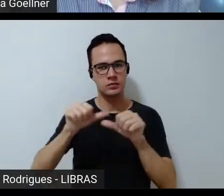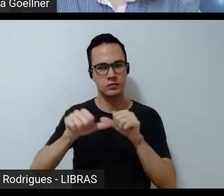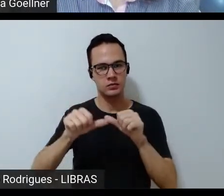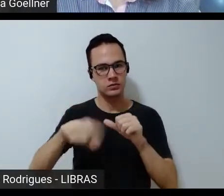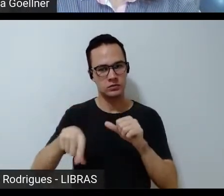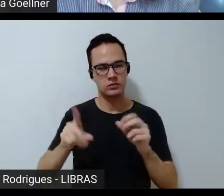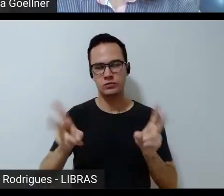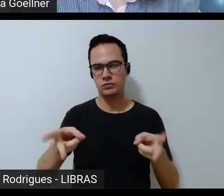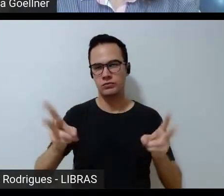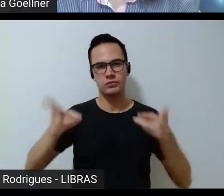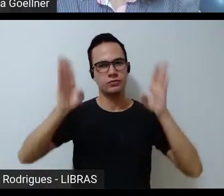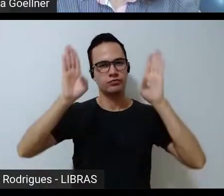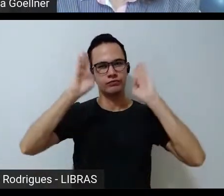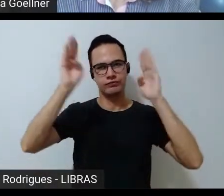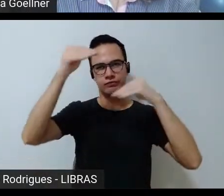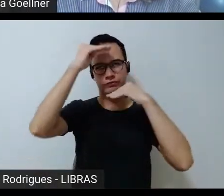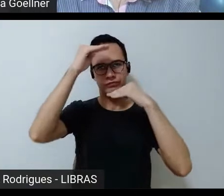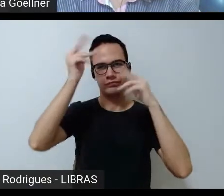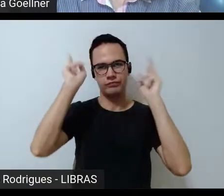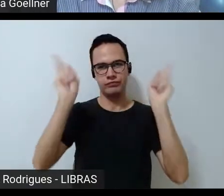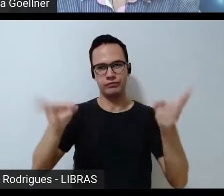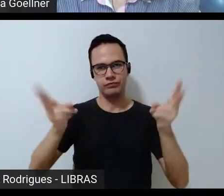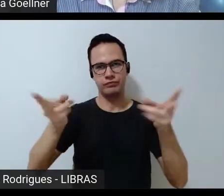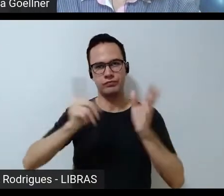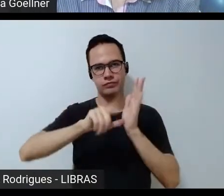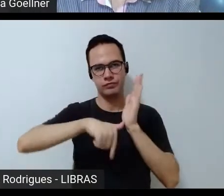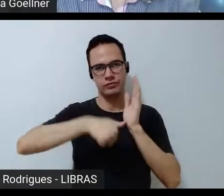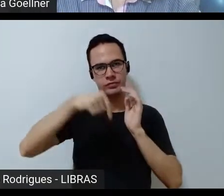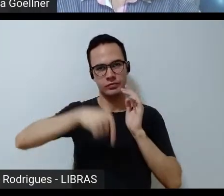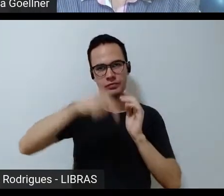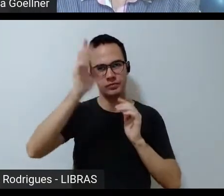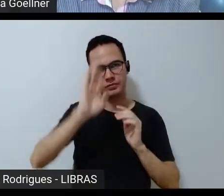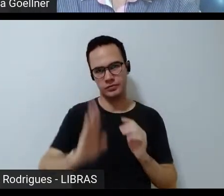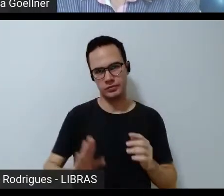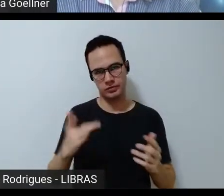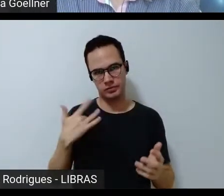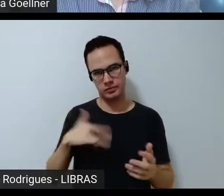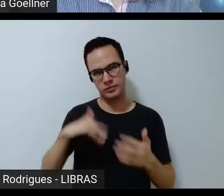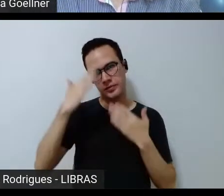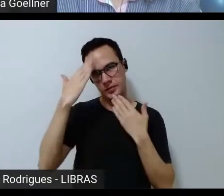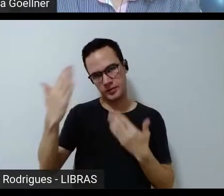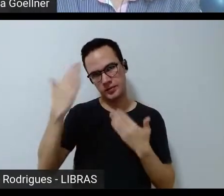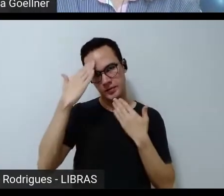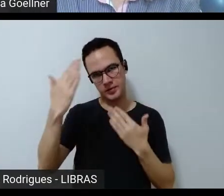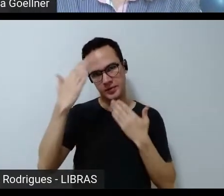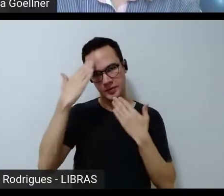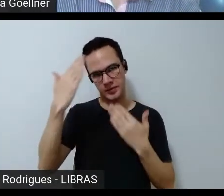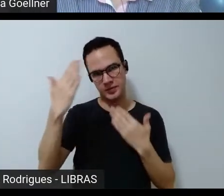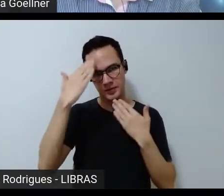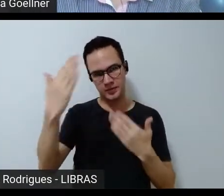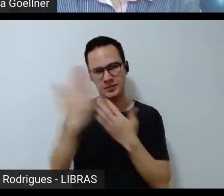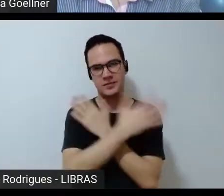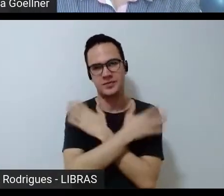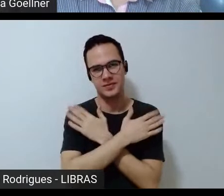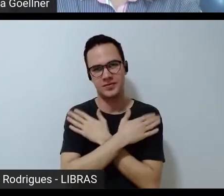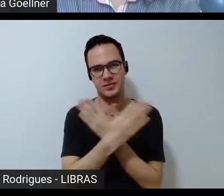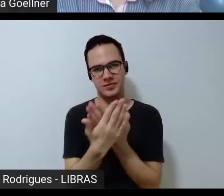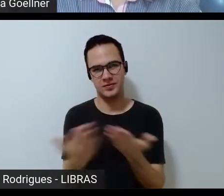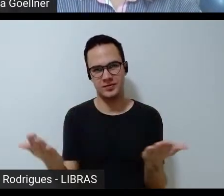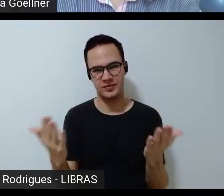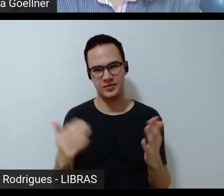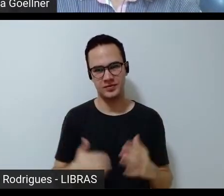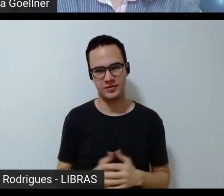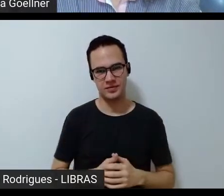a gente vai permanecer nesse mesmo atraso que esse país ainda está infelizmente obrigada obrigada obrigada um abraço para todo mundo